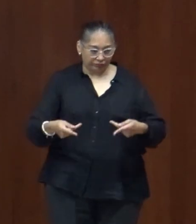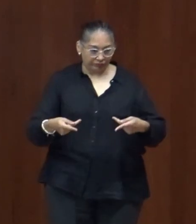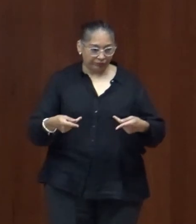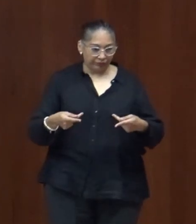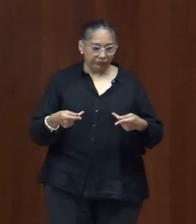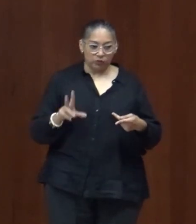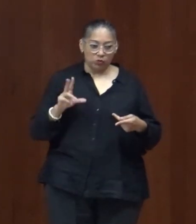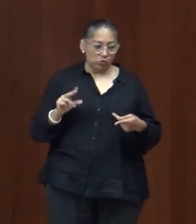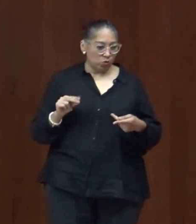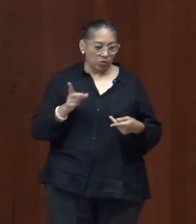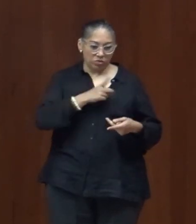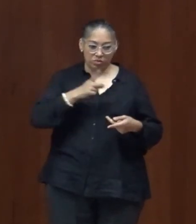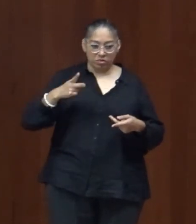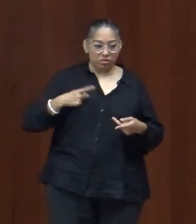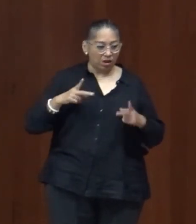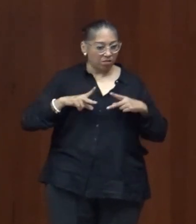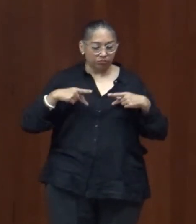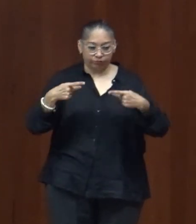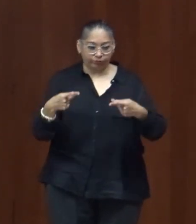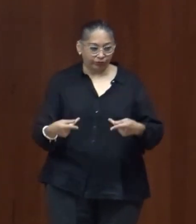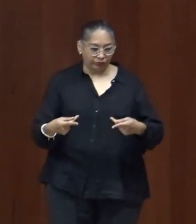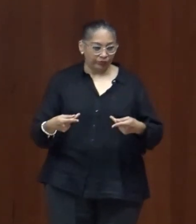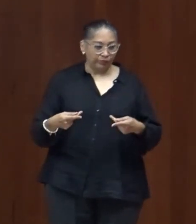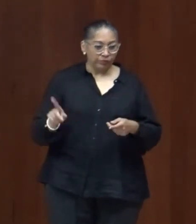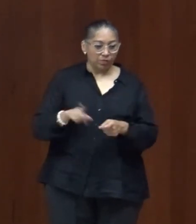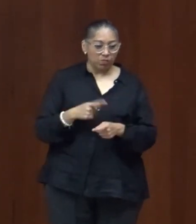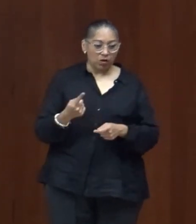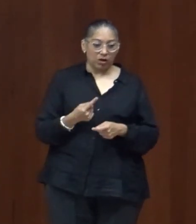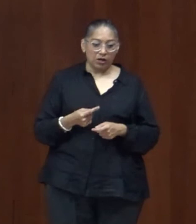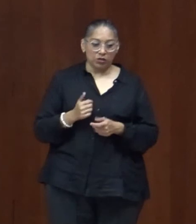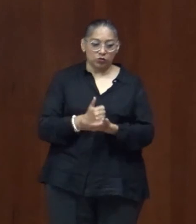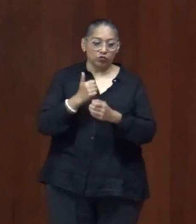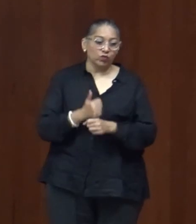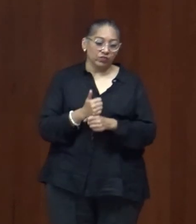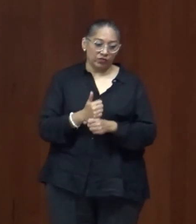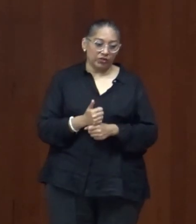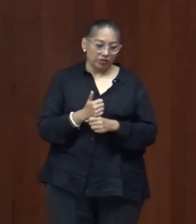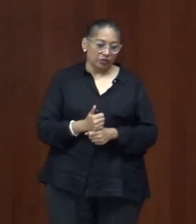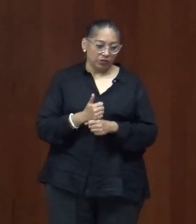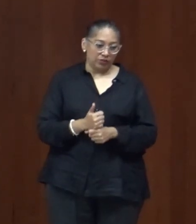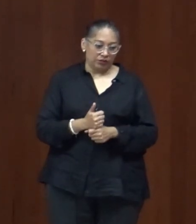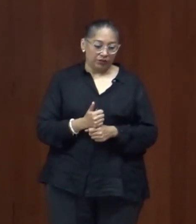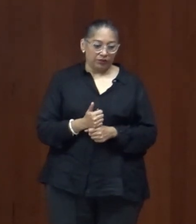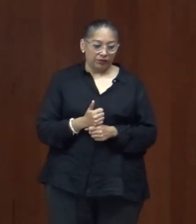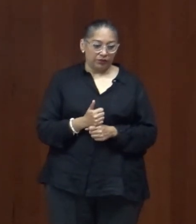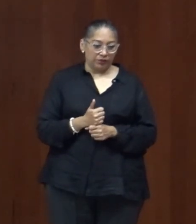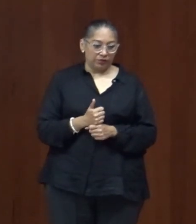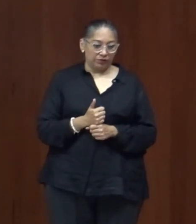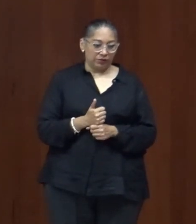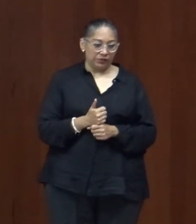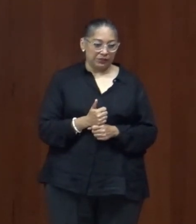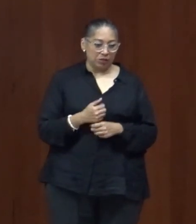muchas posibilidades de de de de de sufrir daño entonces creo que es importantísimo partir del